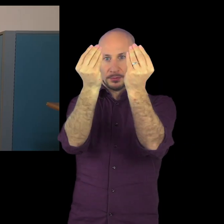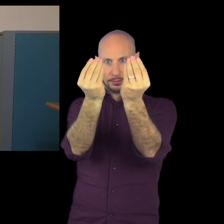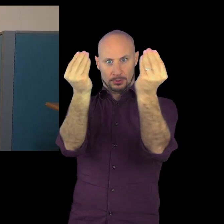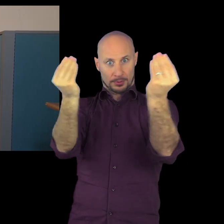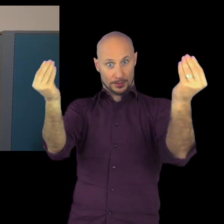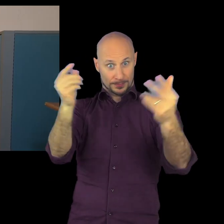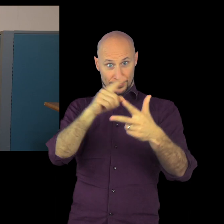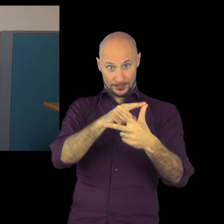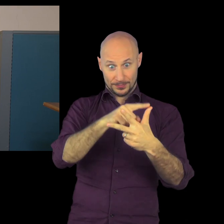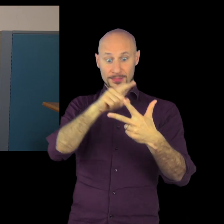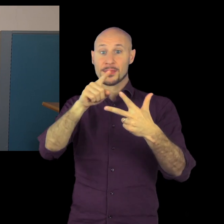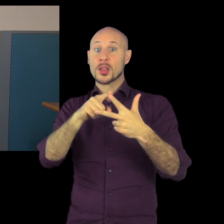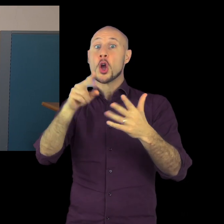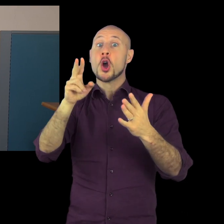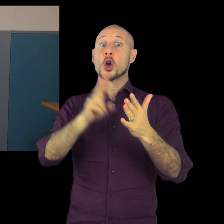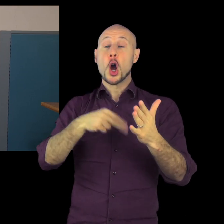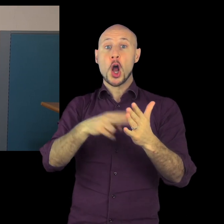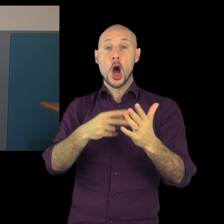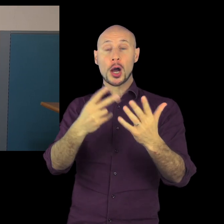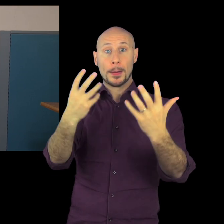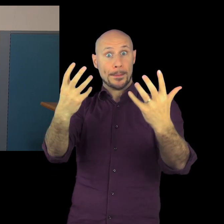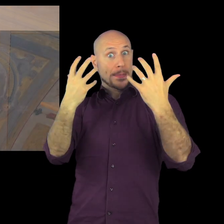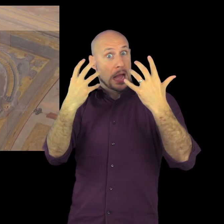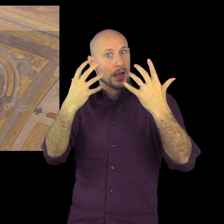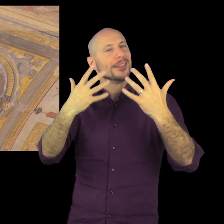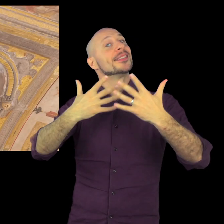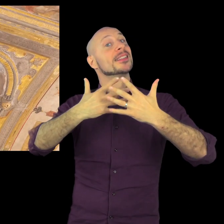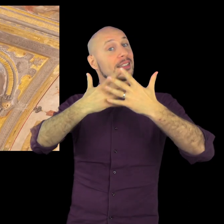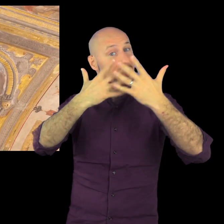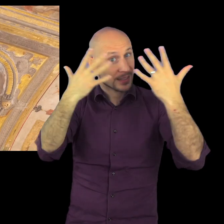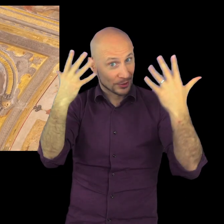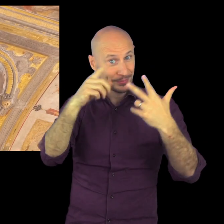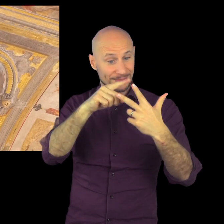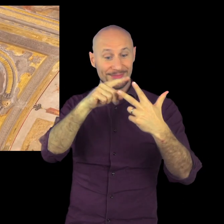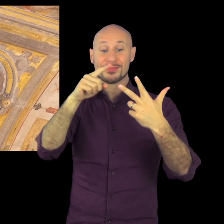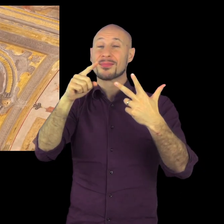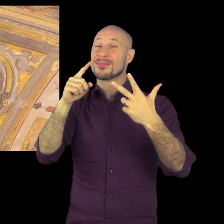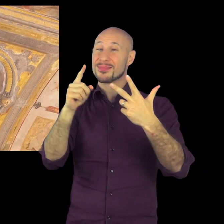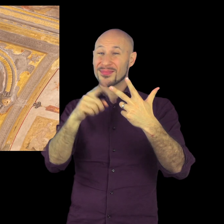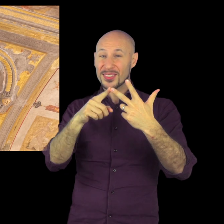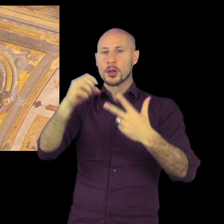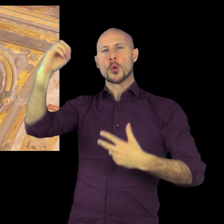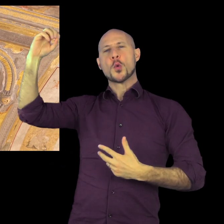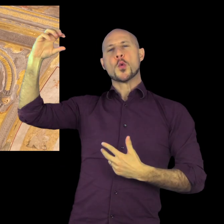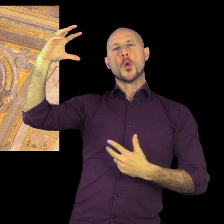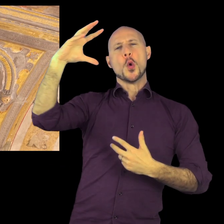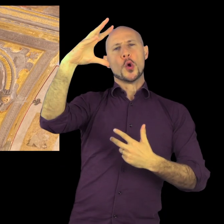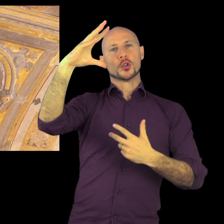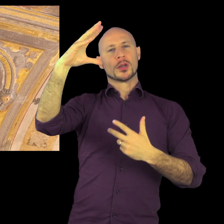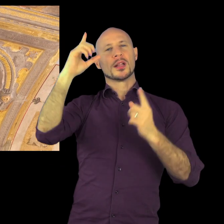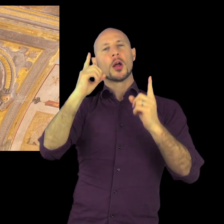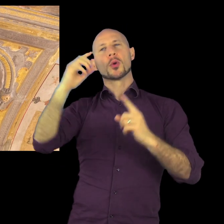scene sono caratterizzate da un'illuminazione potremmo dire artificiosa, quasi irreale.